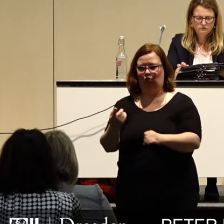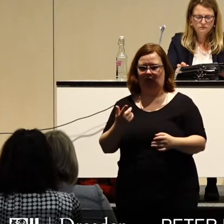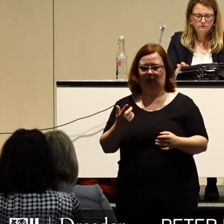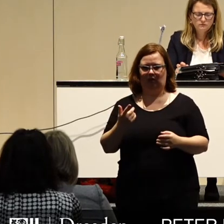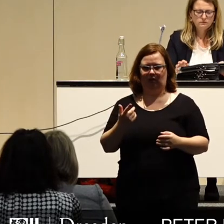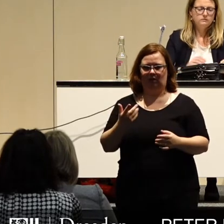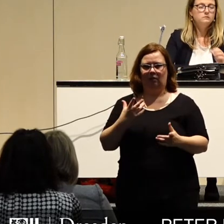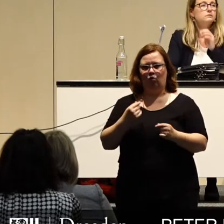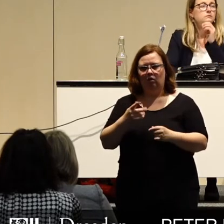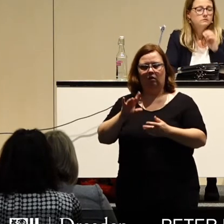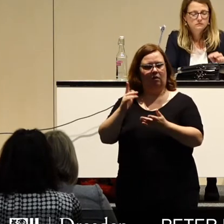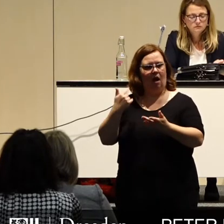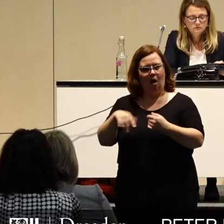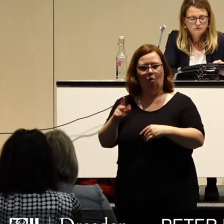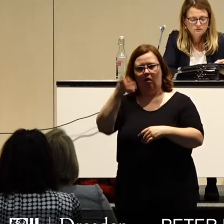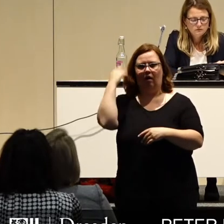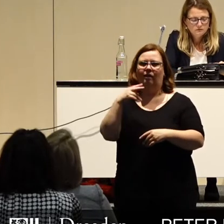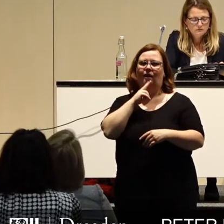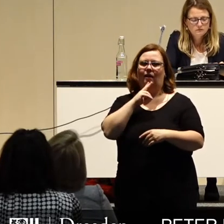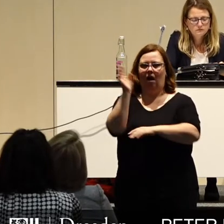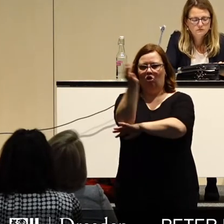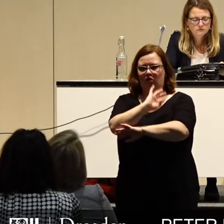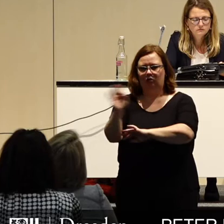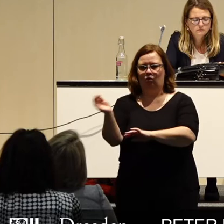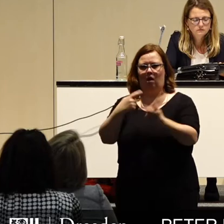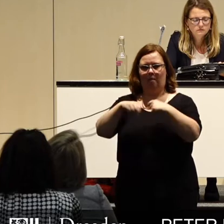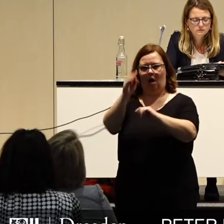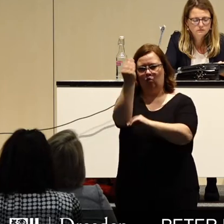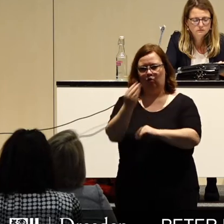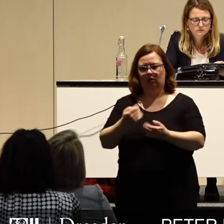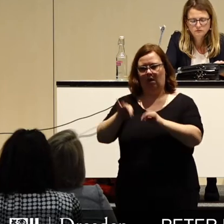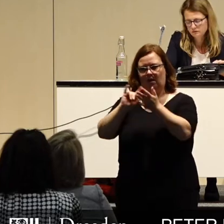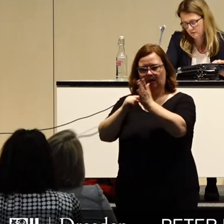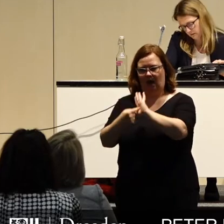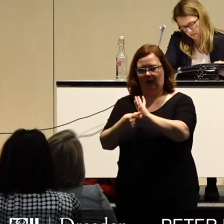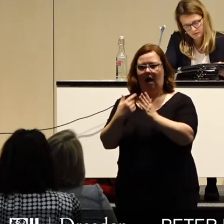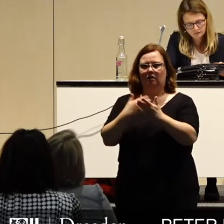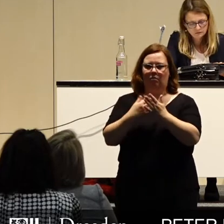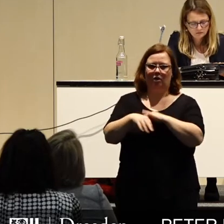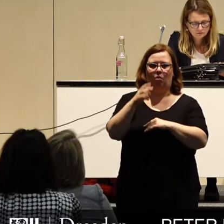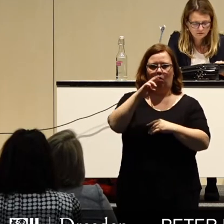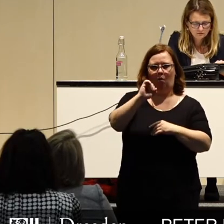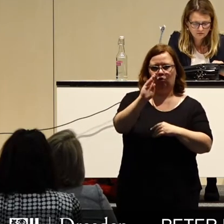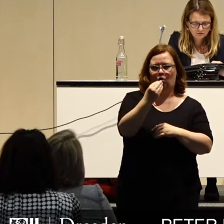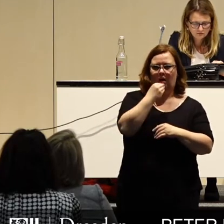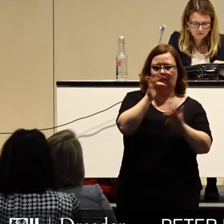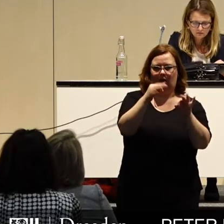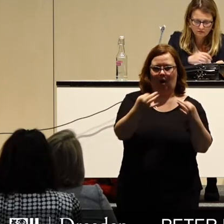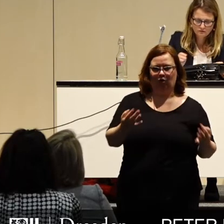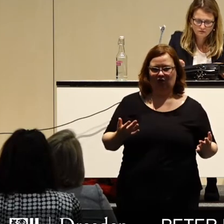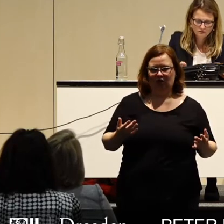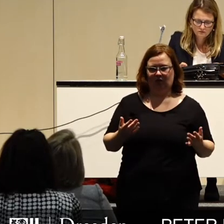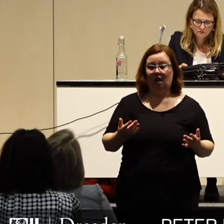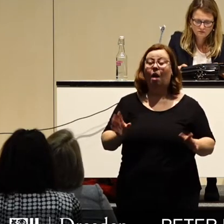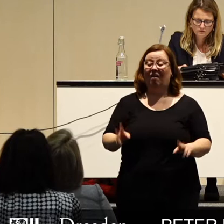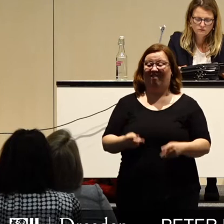Er bringt die Leistung der DDR-Architektur und Baukunst auf jeden Fall besser zum Ausdruck als die Robotronenkantine. Entscheidend